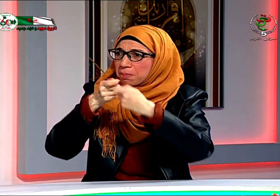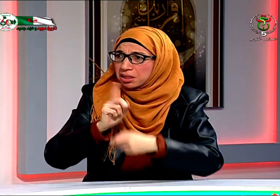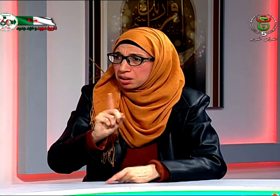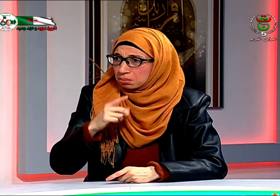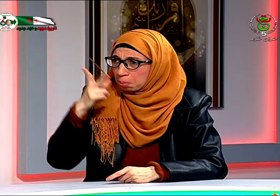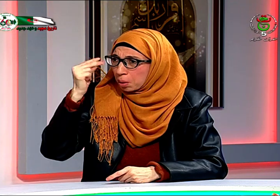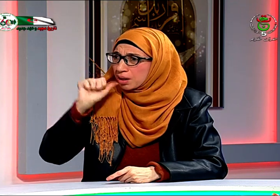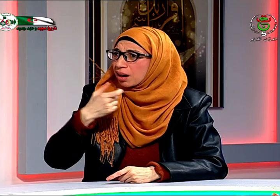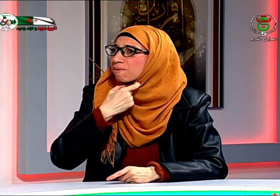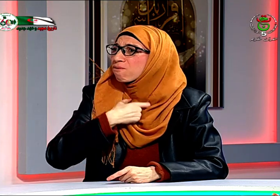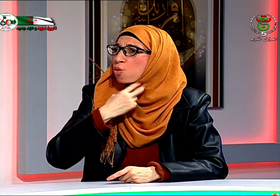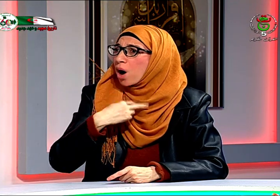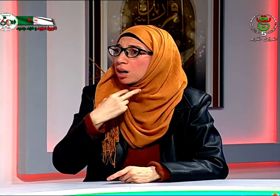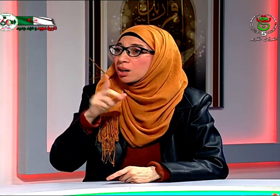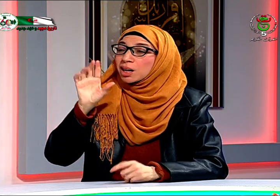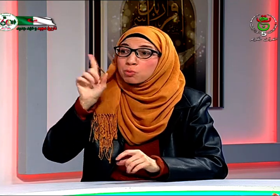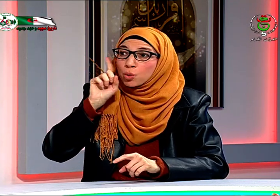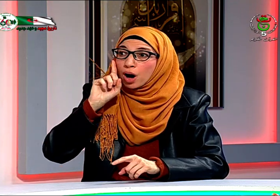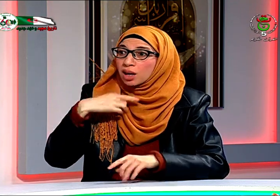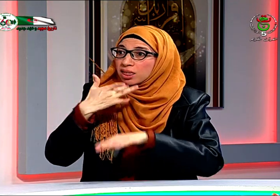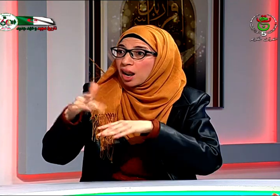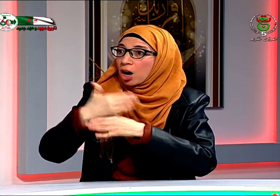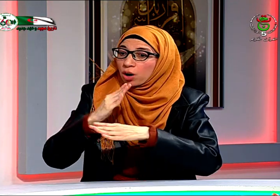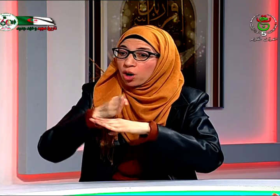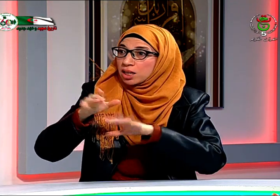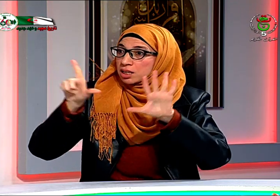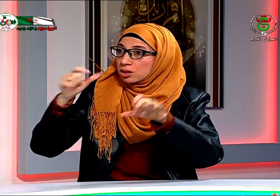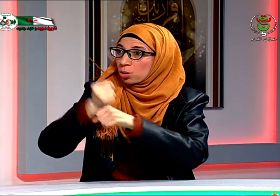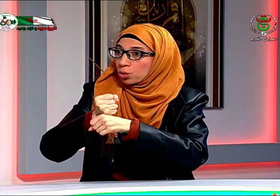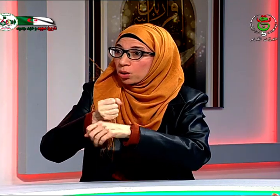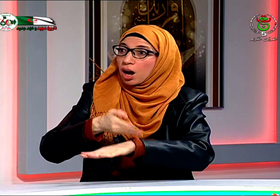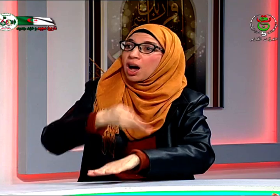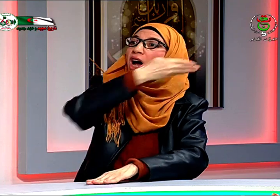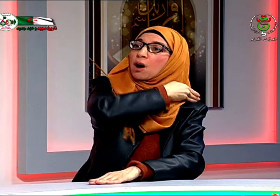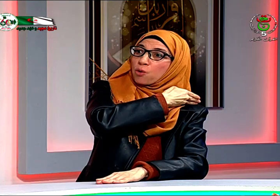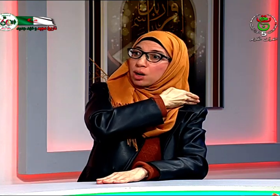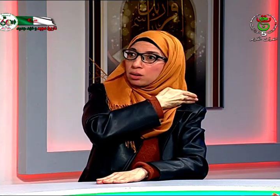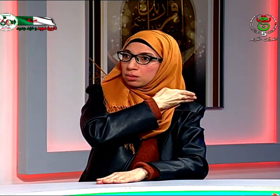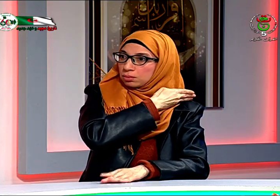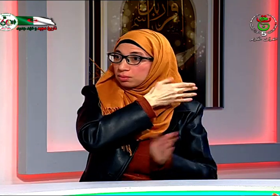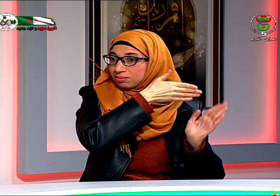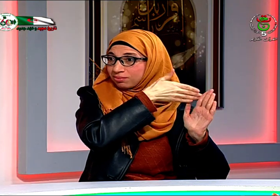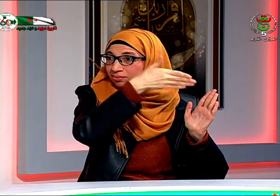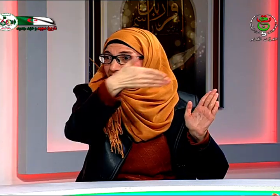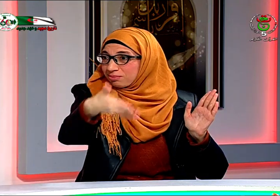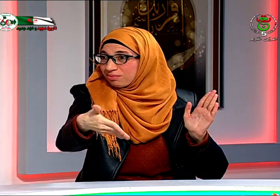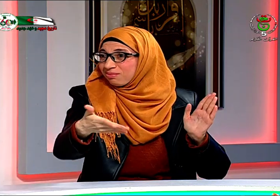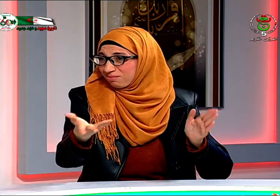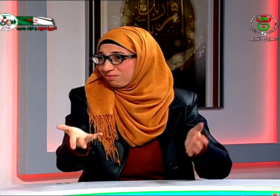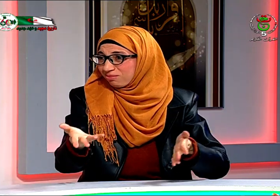الصم لكن لم أكن أسمع الصوت لأنني التحقت بمدرسة نعم سنتكلم عن المدرسة